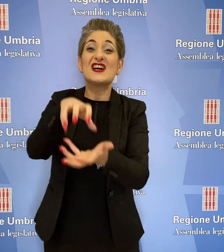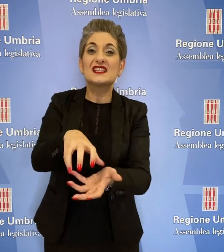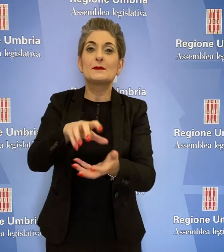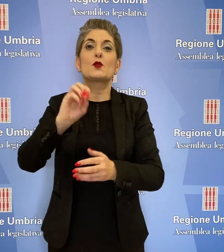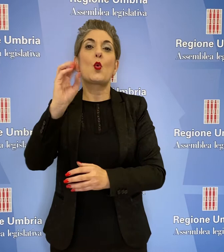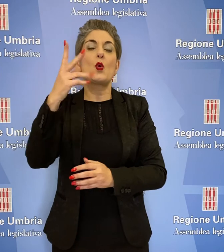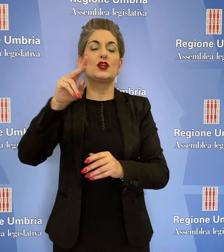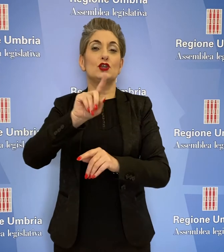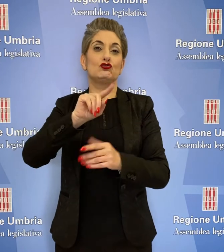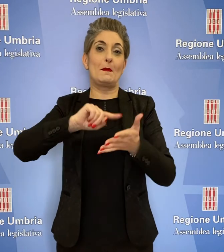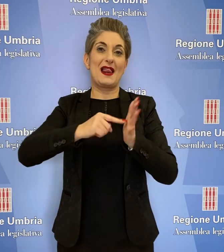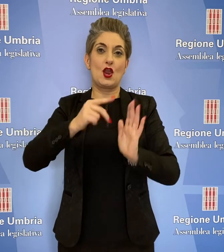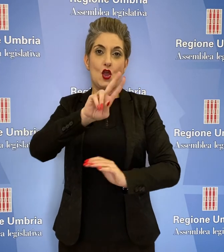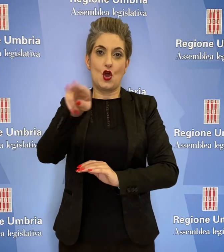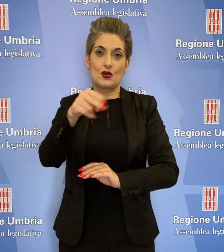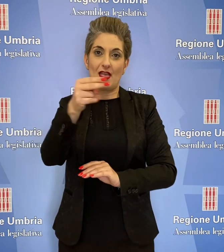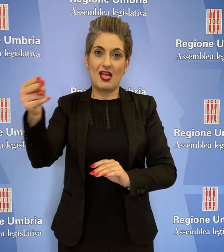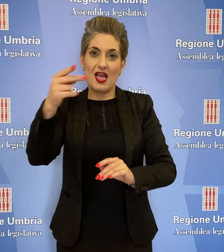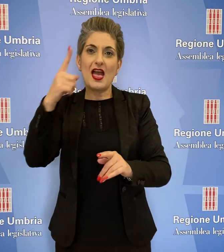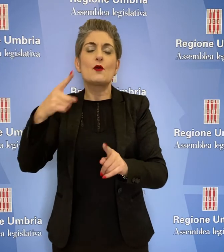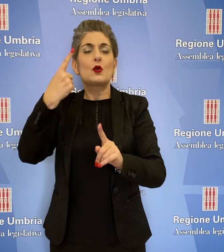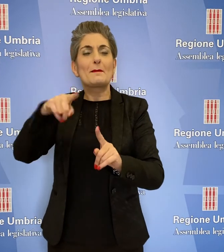tecnologica in tema di sostenibilità.